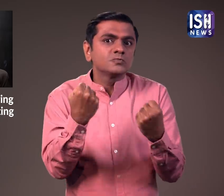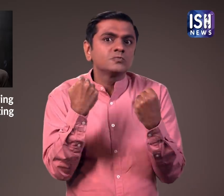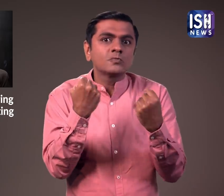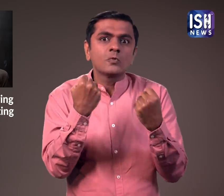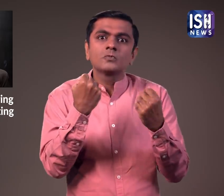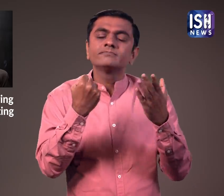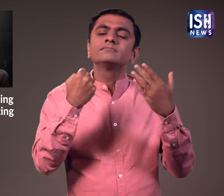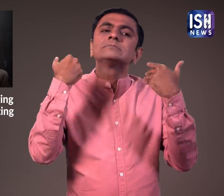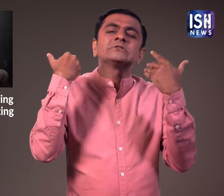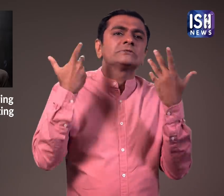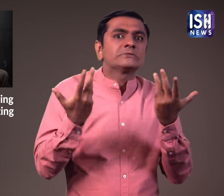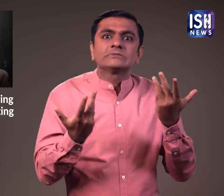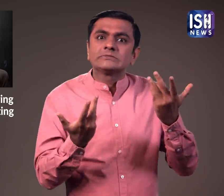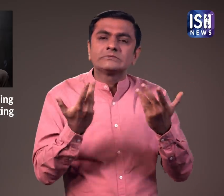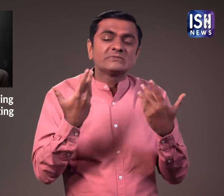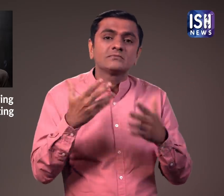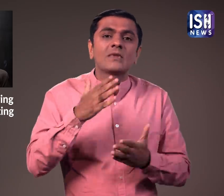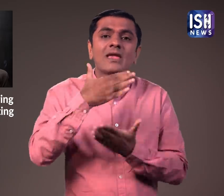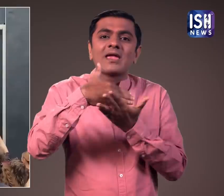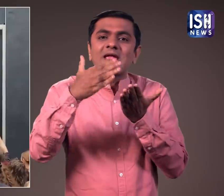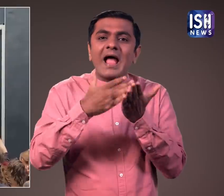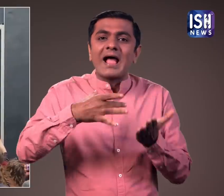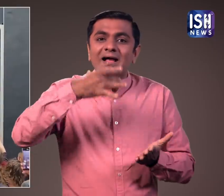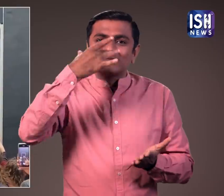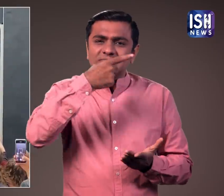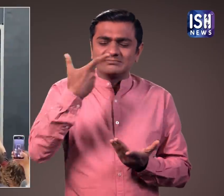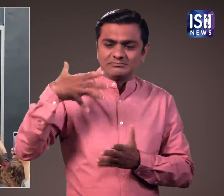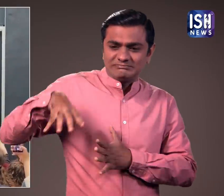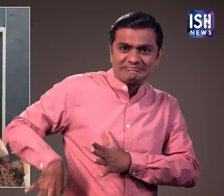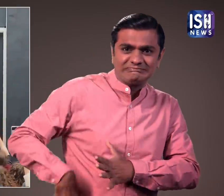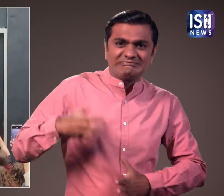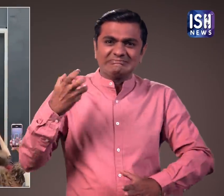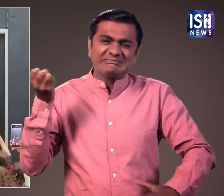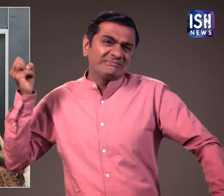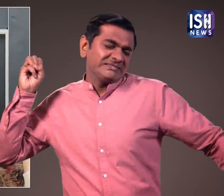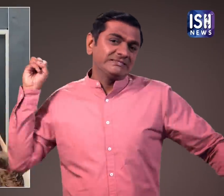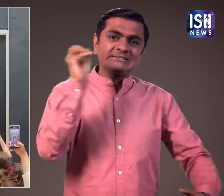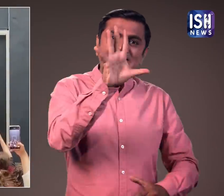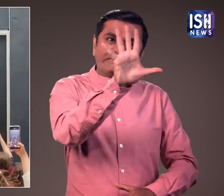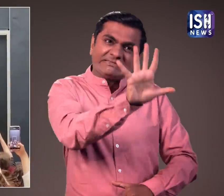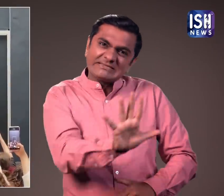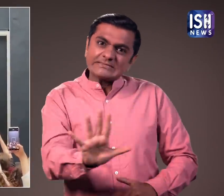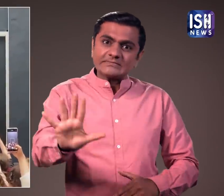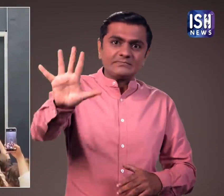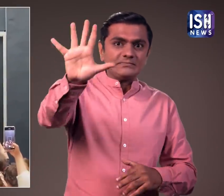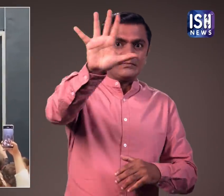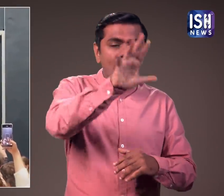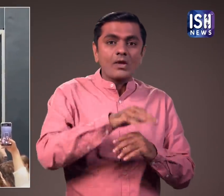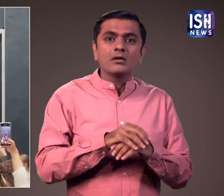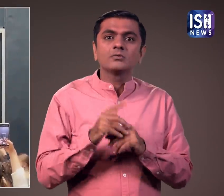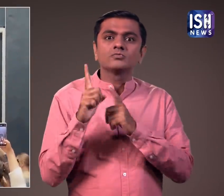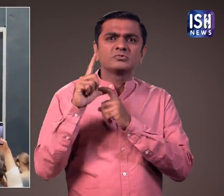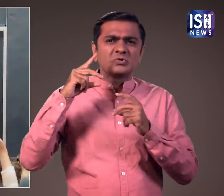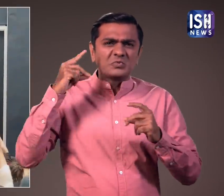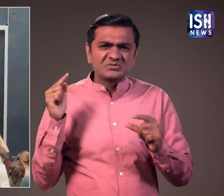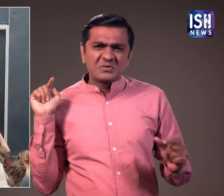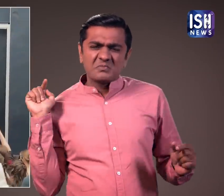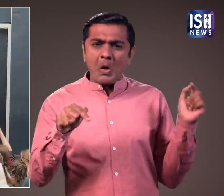जब शीशा नहीं तूटा तो उसने कांच के केस पर केक लगा दिया। जैसे ही सुरक्षा